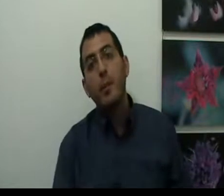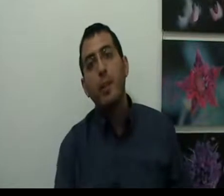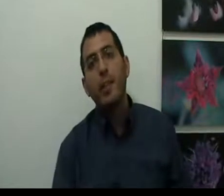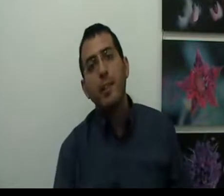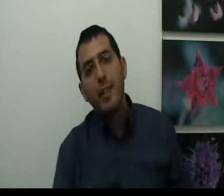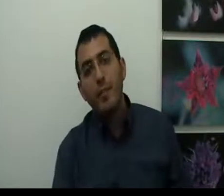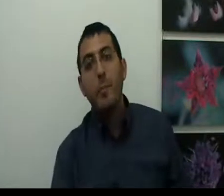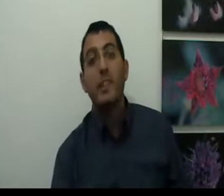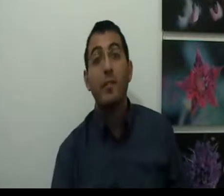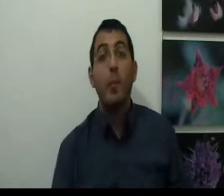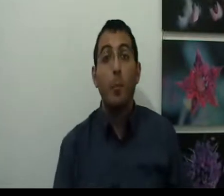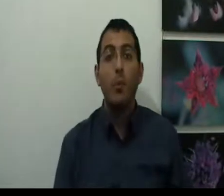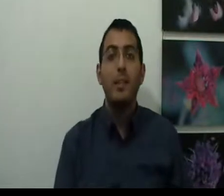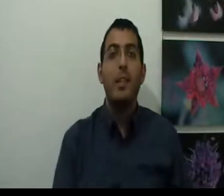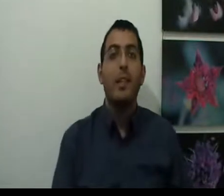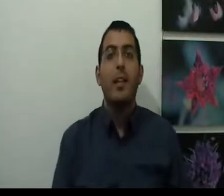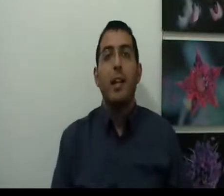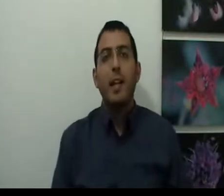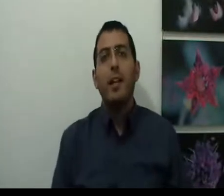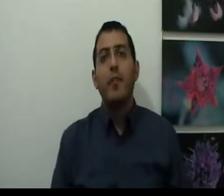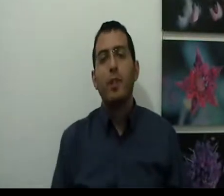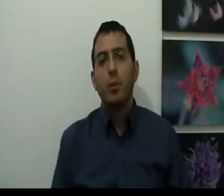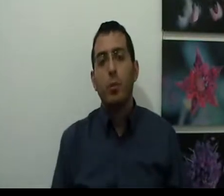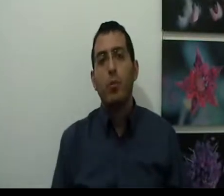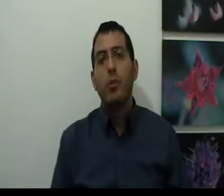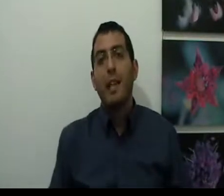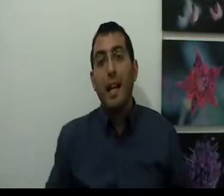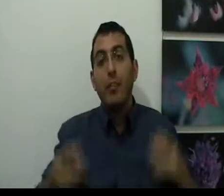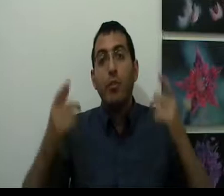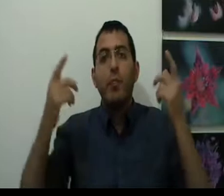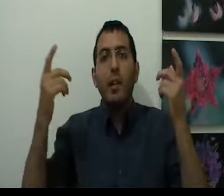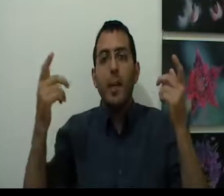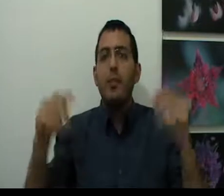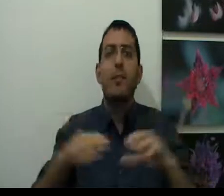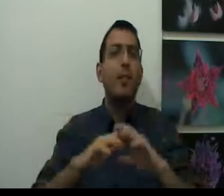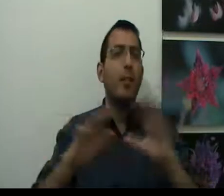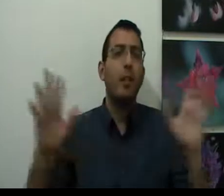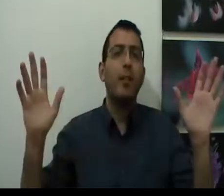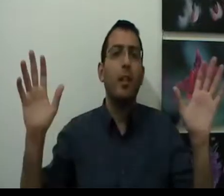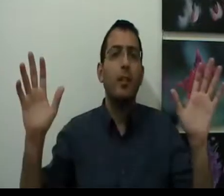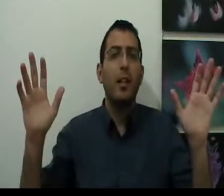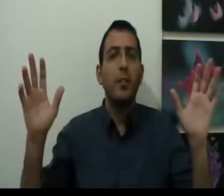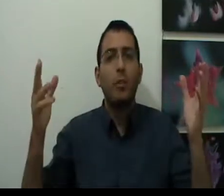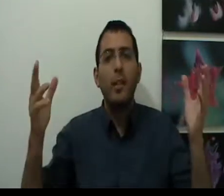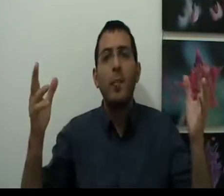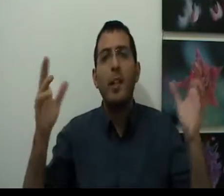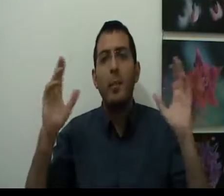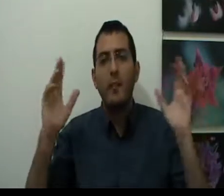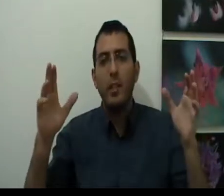מתבונן על זה, ומציבים לו מול זה את האפשרות להרגיש טוב באמת, זה דבר שאי אפשר לסרב לו. זאת אומרת, אם האדם מבין